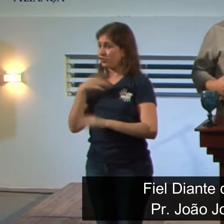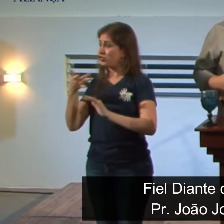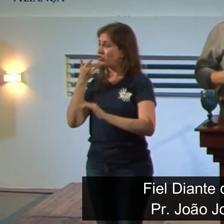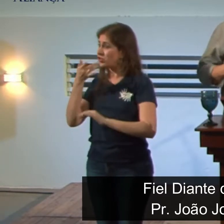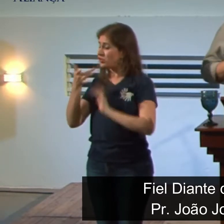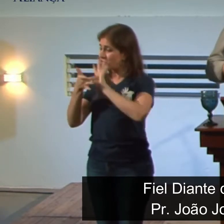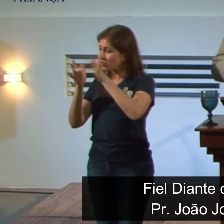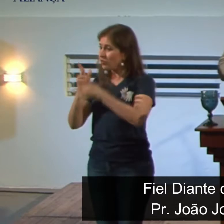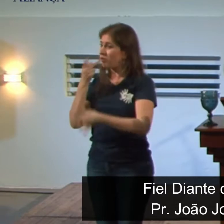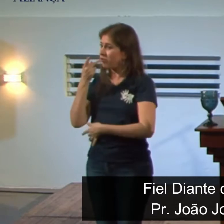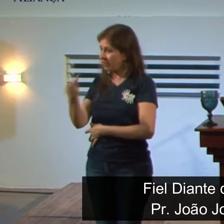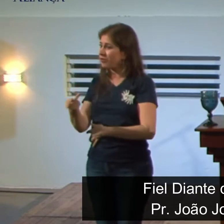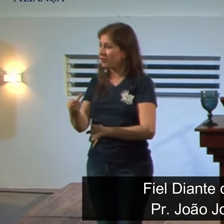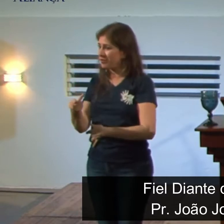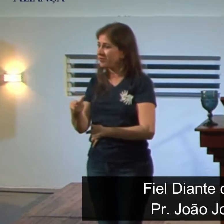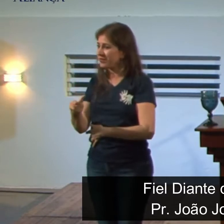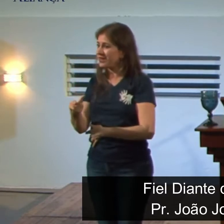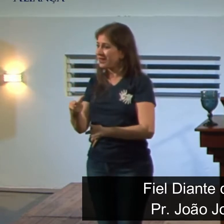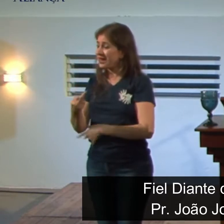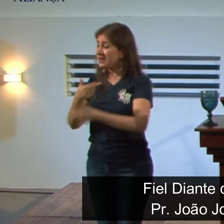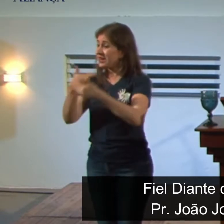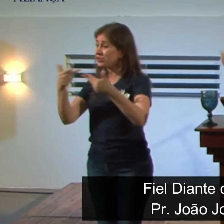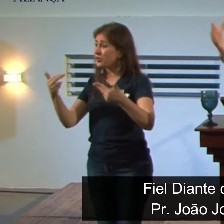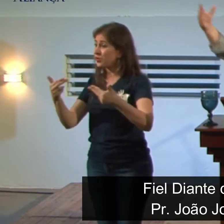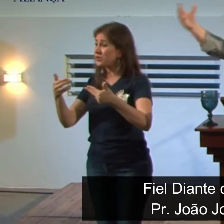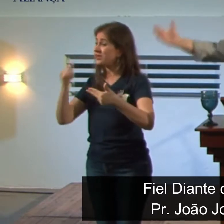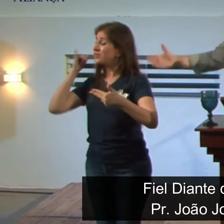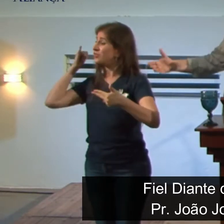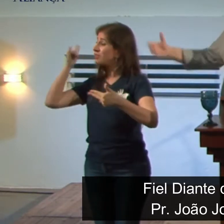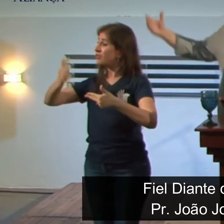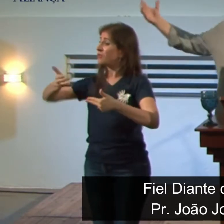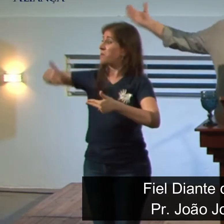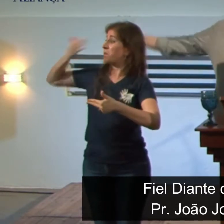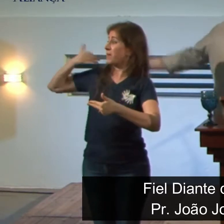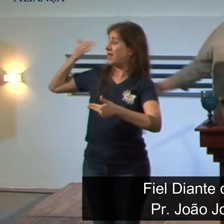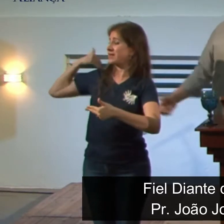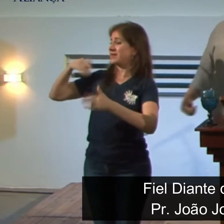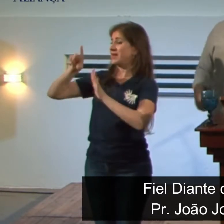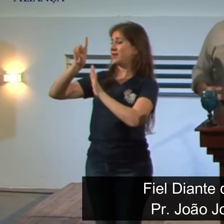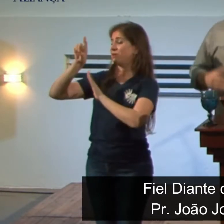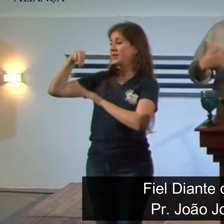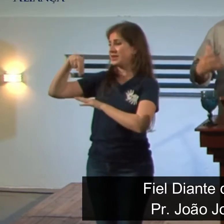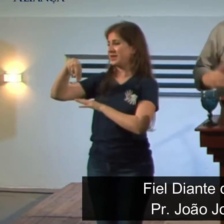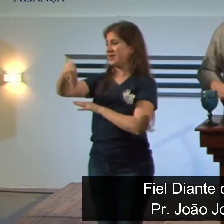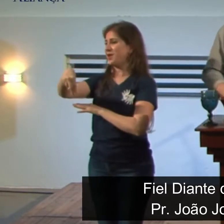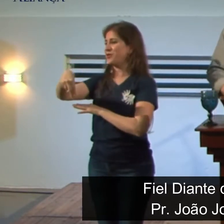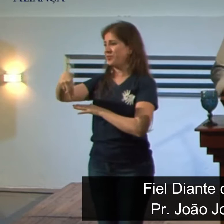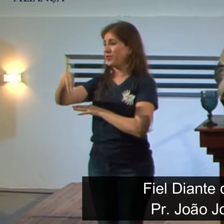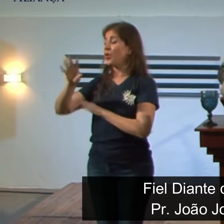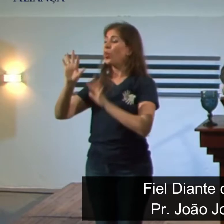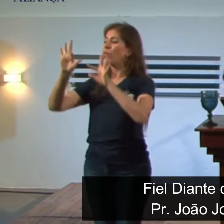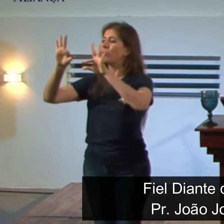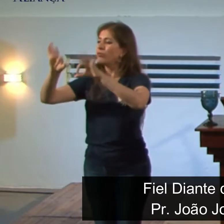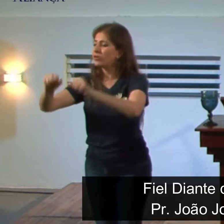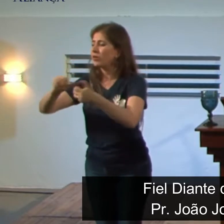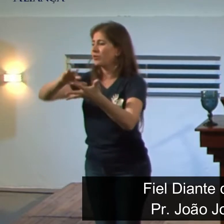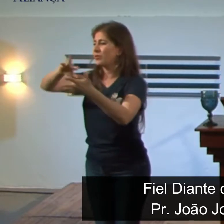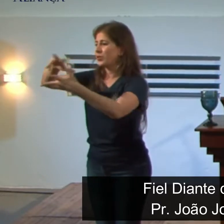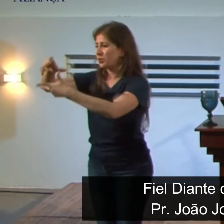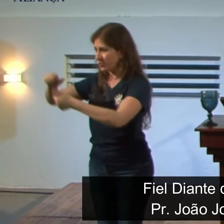falando sobre eventos relacionados aos tempos do fim, ao final dos tempos.